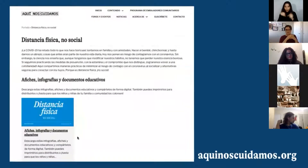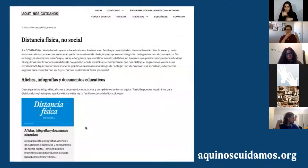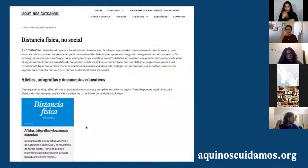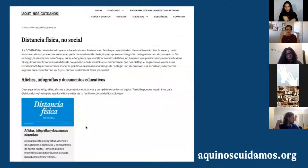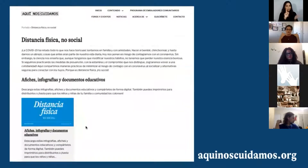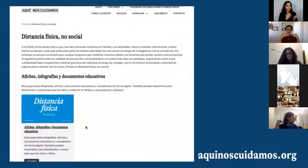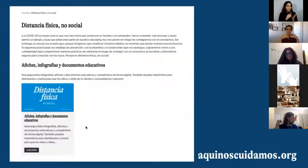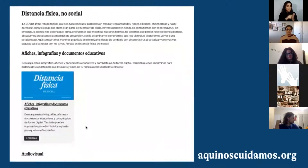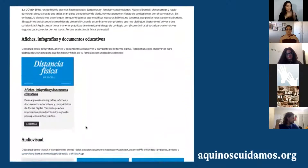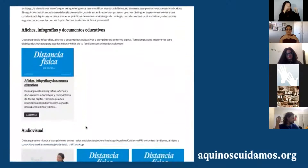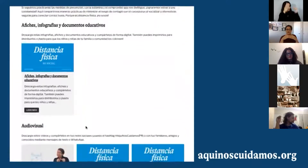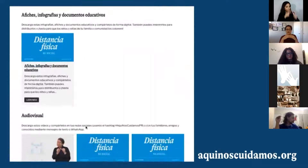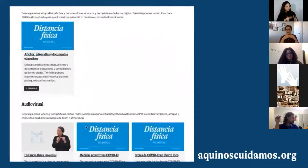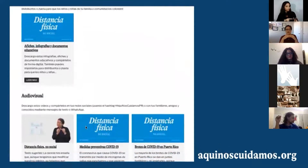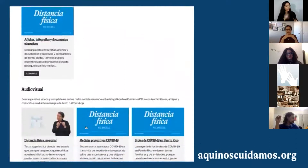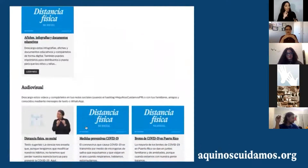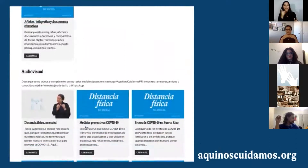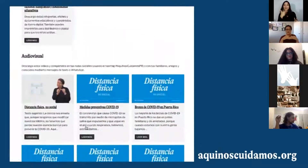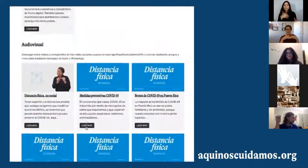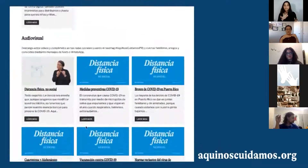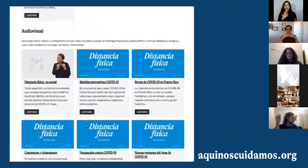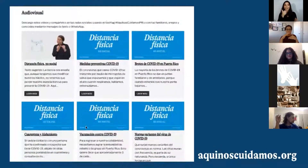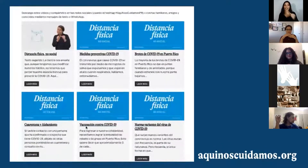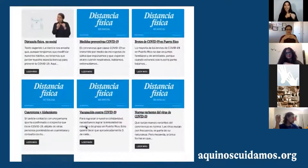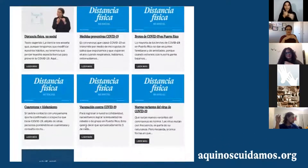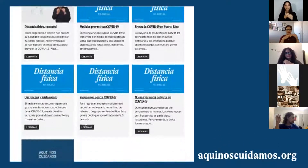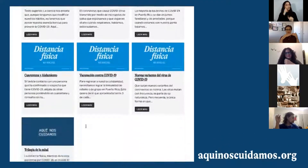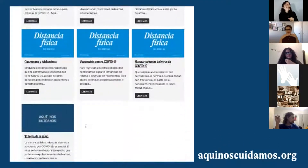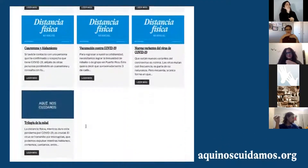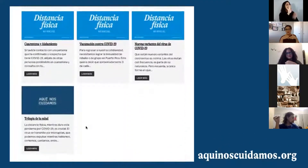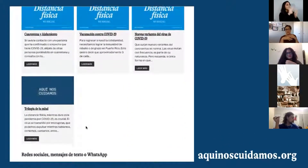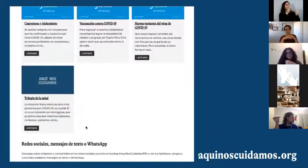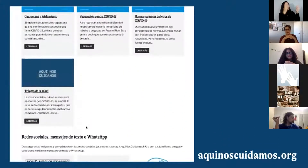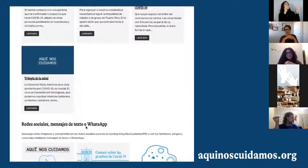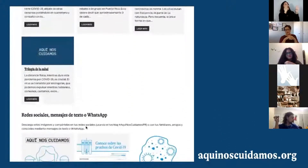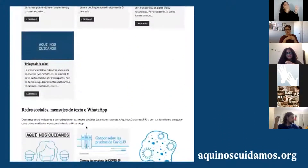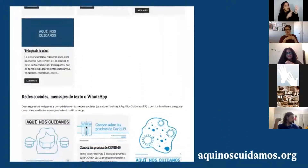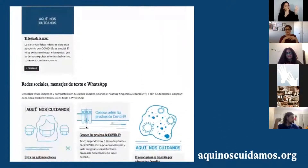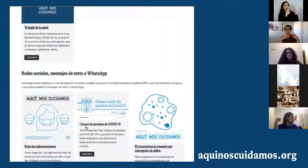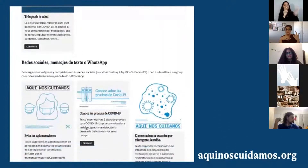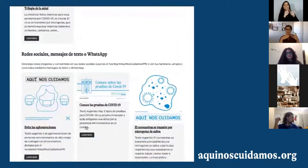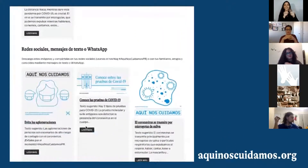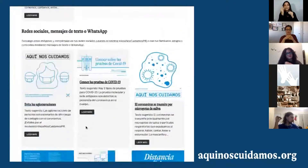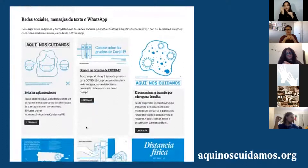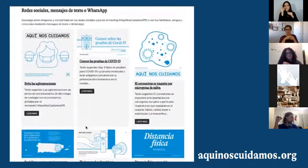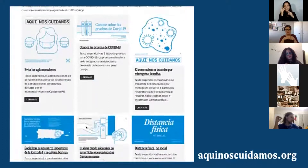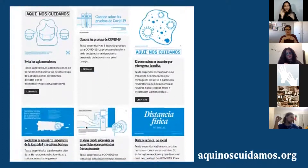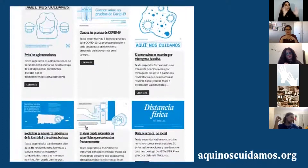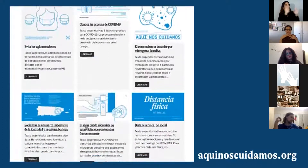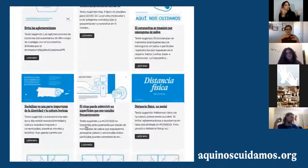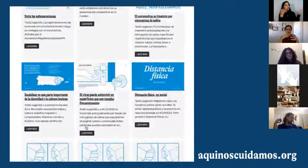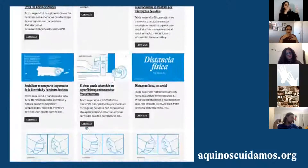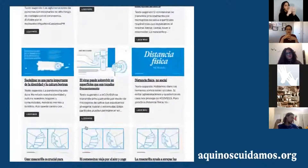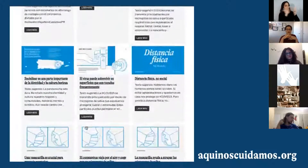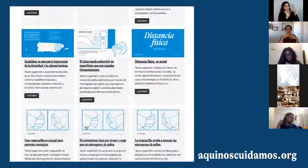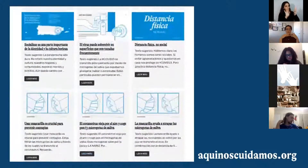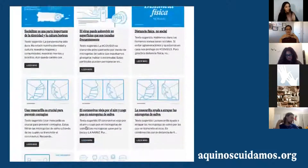Y, entonces, una vez visiten cada campaña, van a ver que el contenido está organizado por tipo de contenido. Contenido